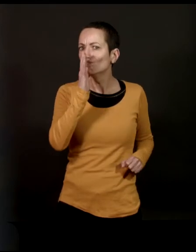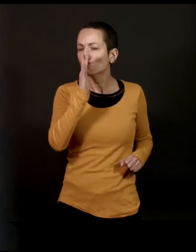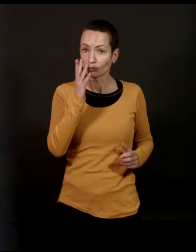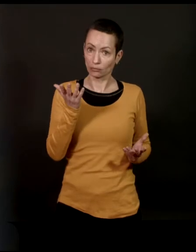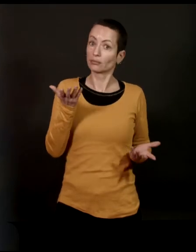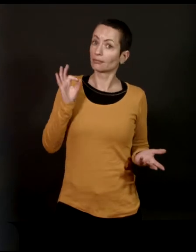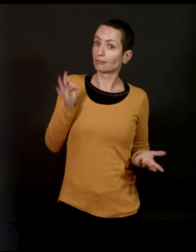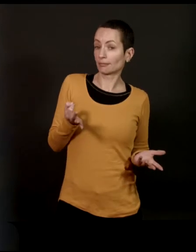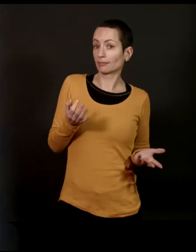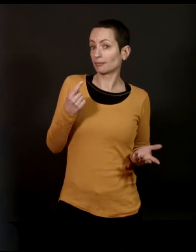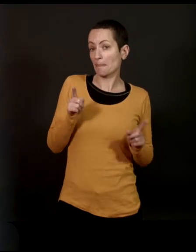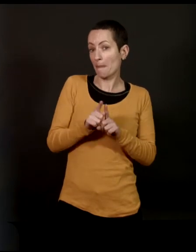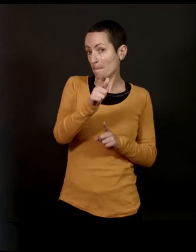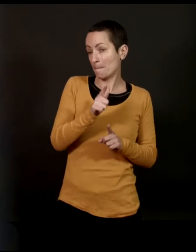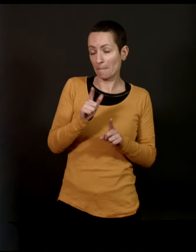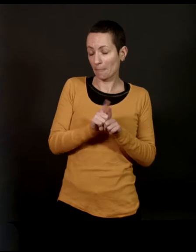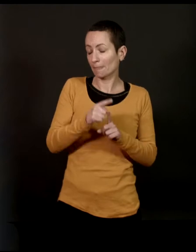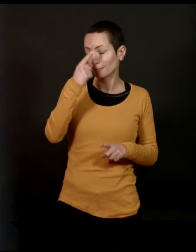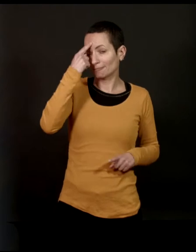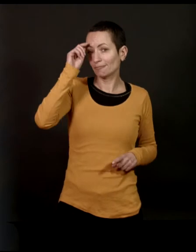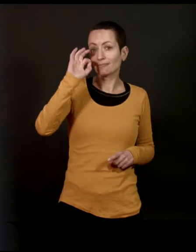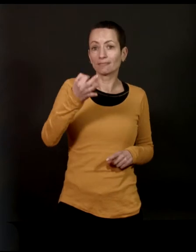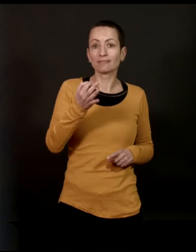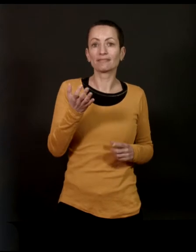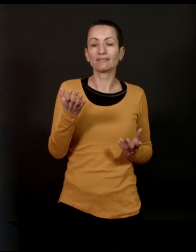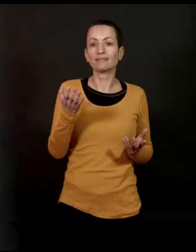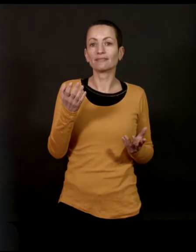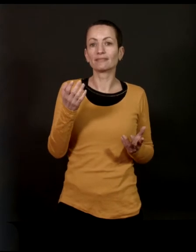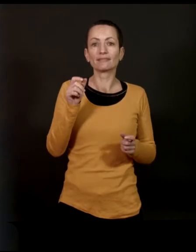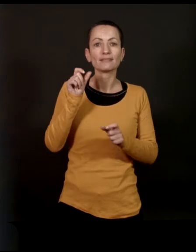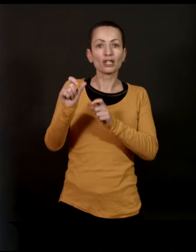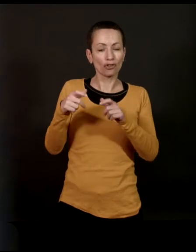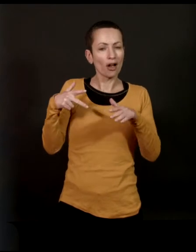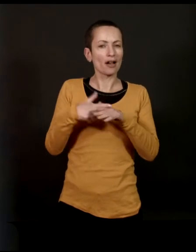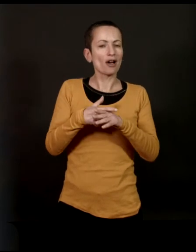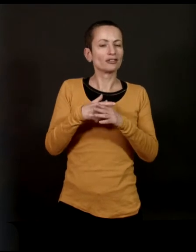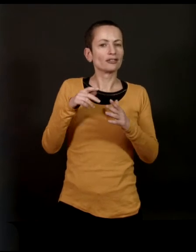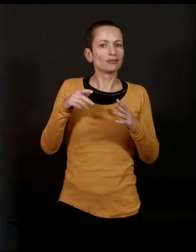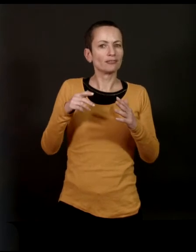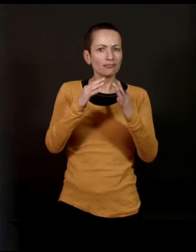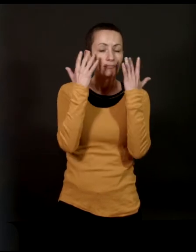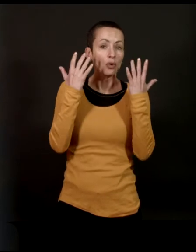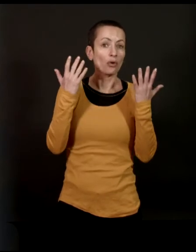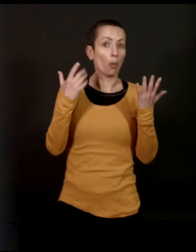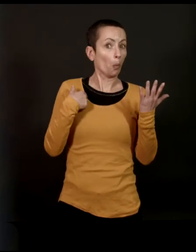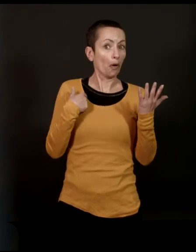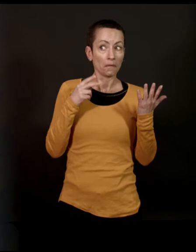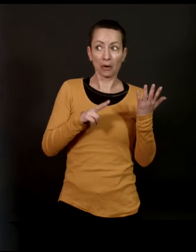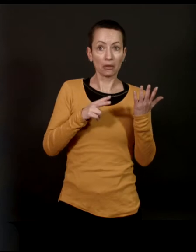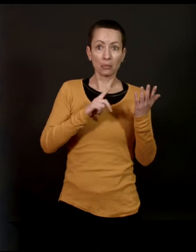Et oui, je pense comme vous, que les gens s'y mettent maintenant. Alors moi, ça ne m'a jamais gênée de dire, je lis des Polars, j'en ai